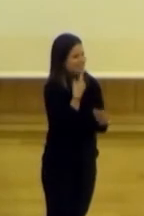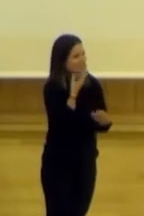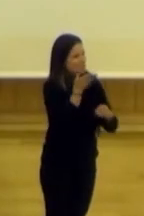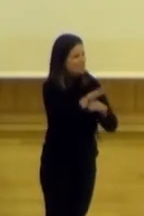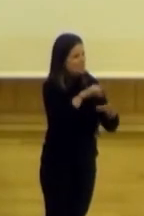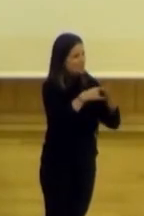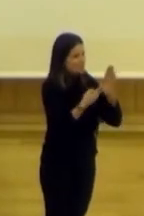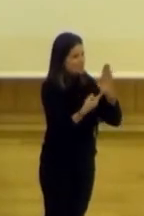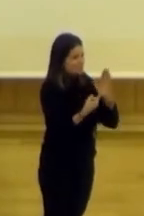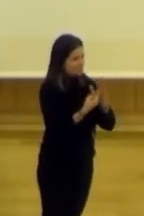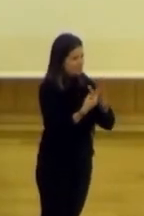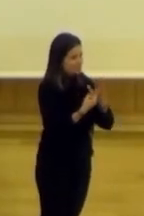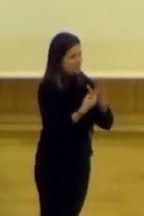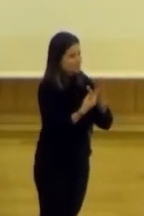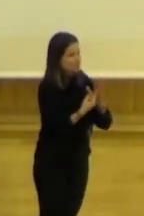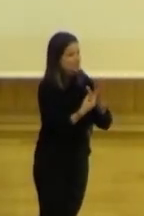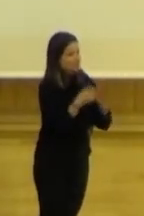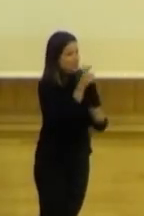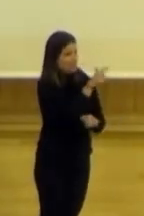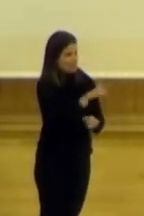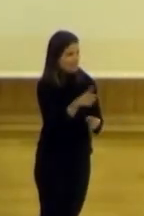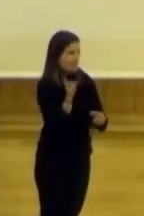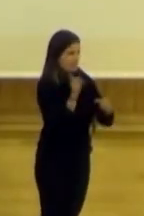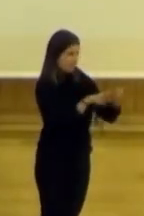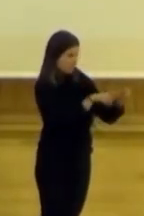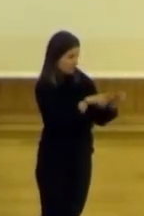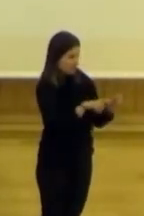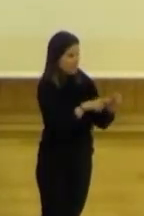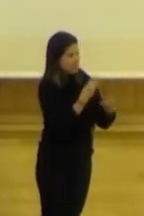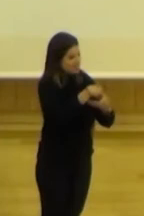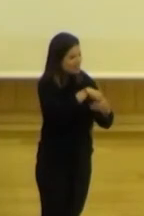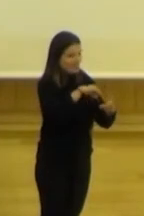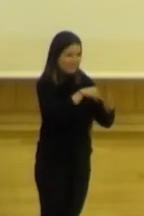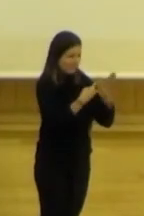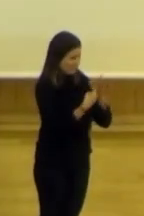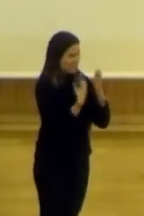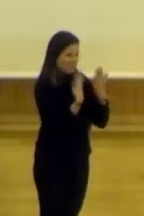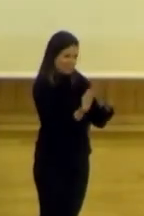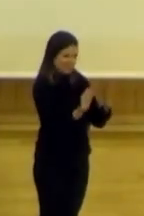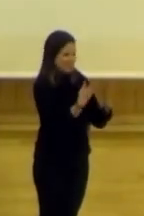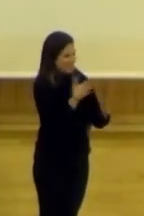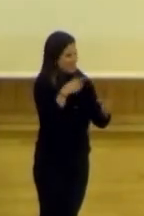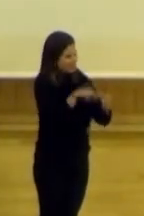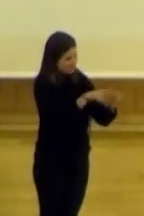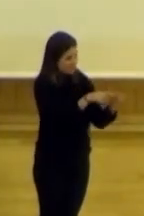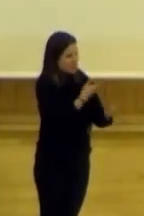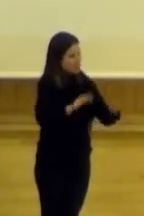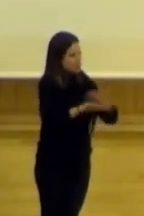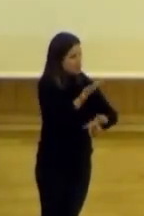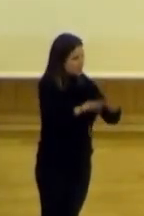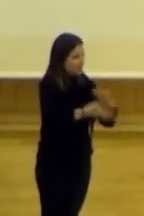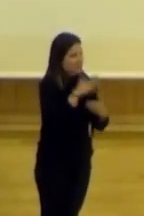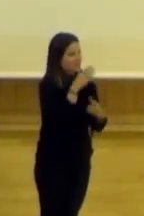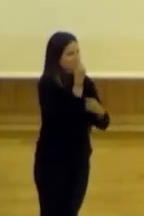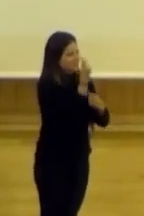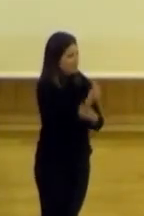proyectos. Y luego, la gente se apuntaba dentro de los nueve proyectos al que quería participar, con el cual quería colaborar. Por eso se hablaba